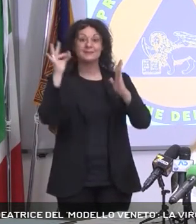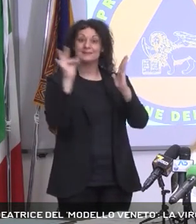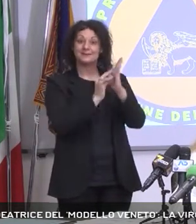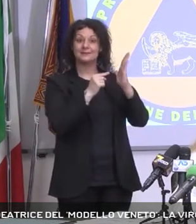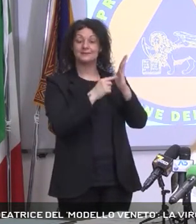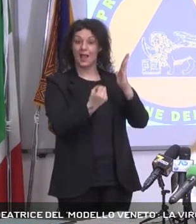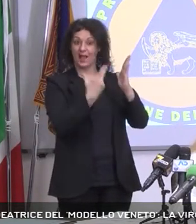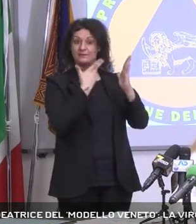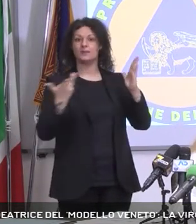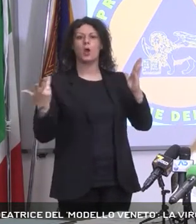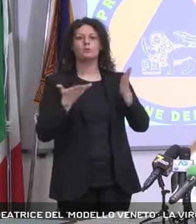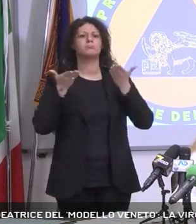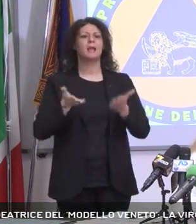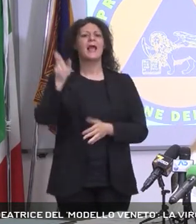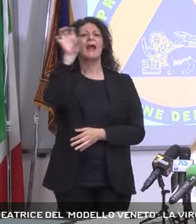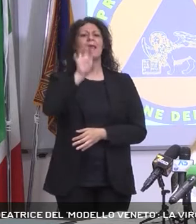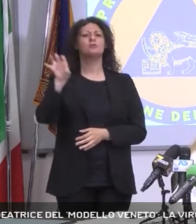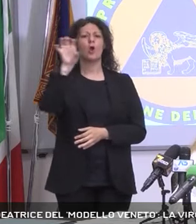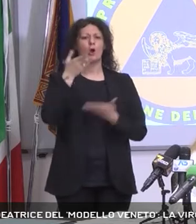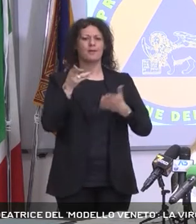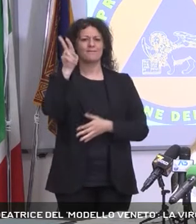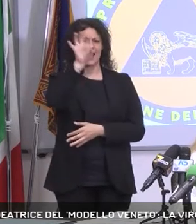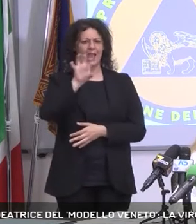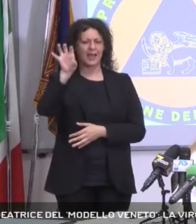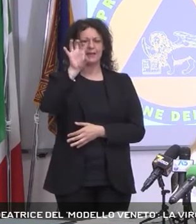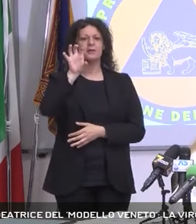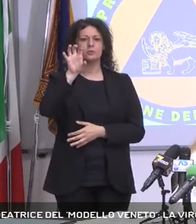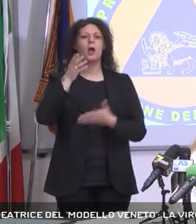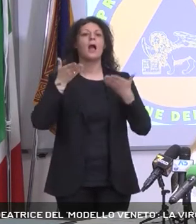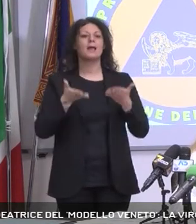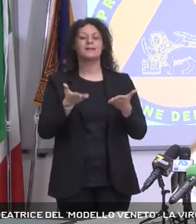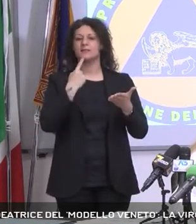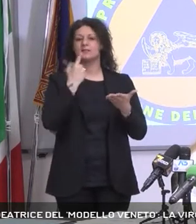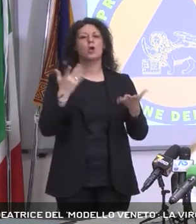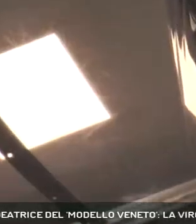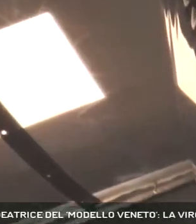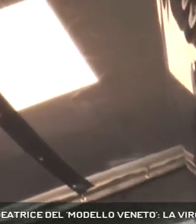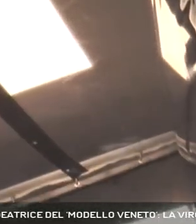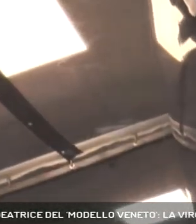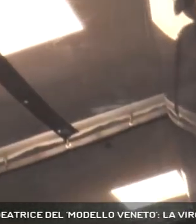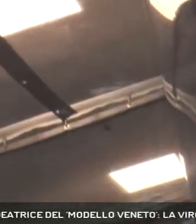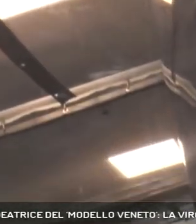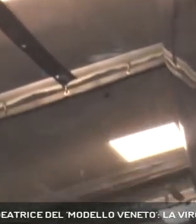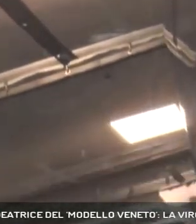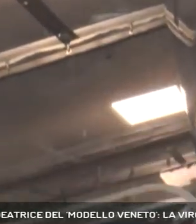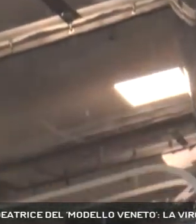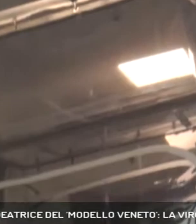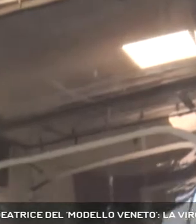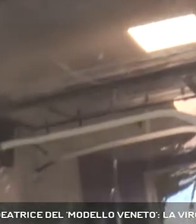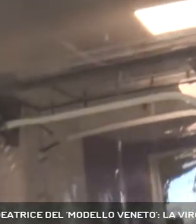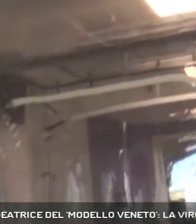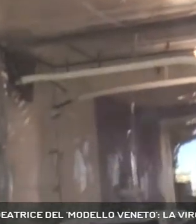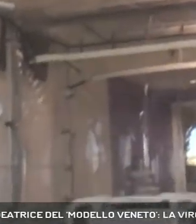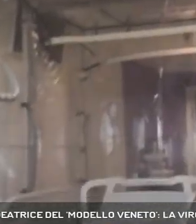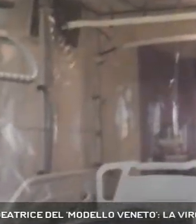che allo stato attuale la nostra regione sia definita con una contagiosità bassa. L'allerta per l'emergenza non è